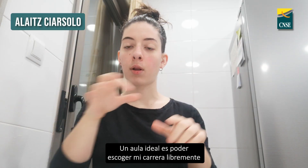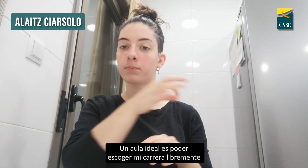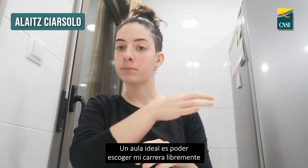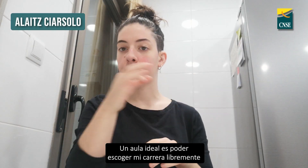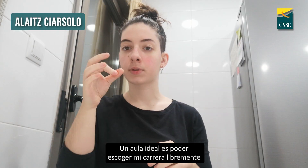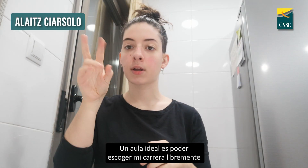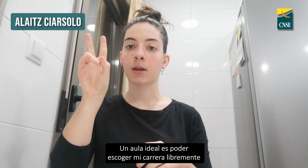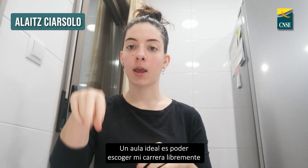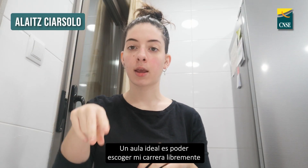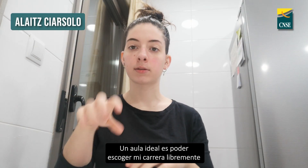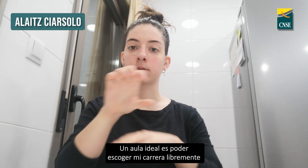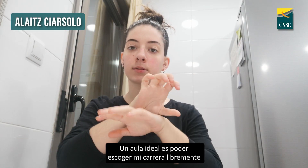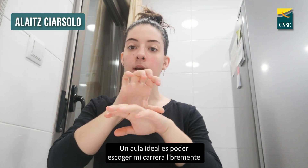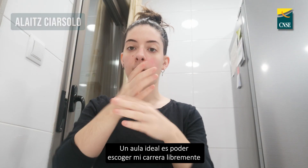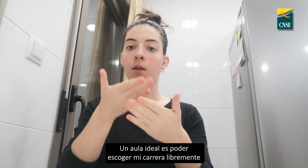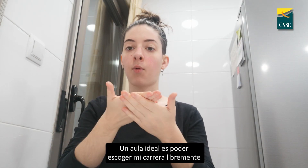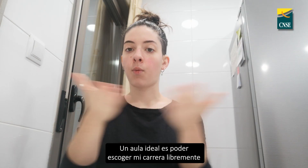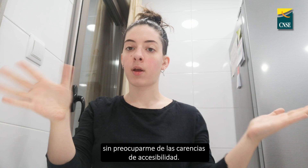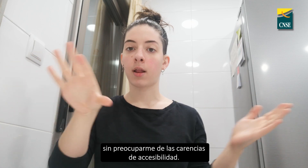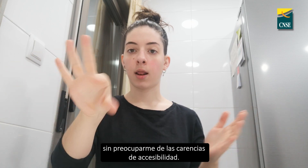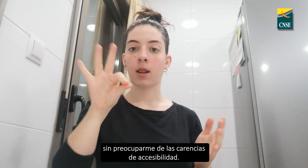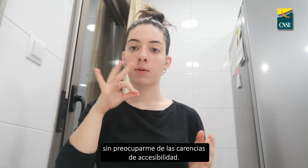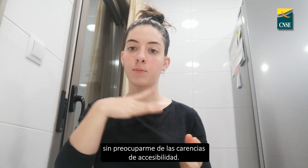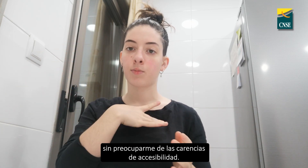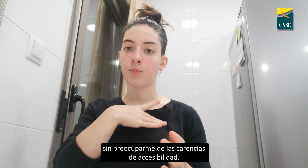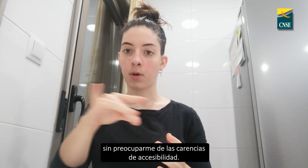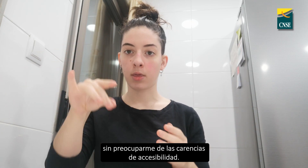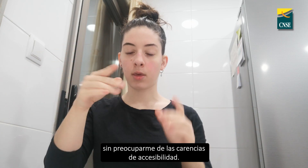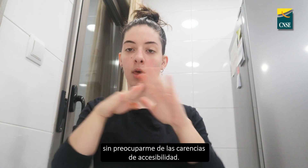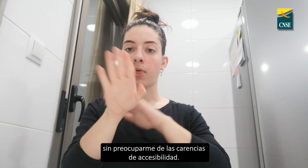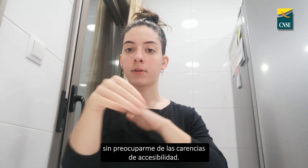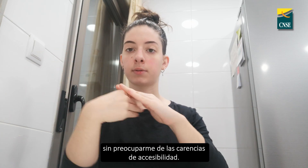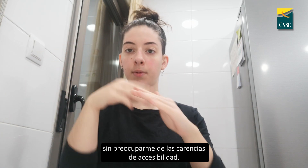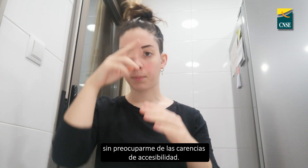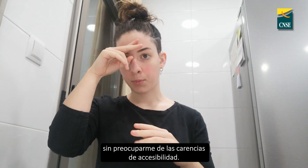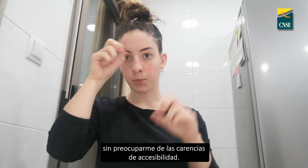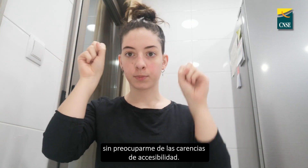Un aula ideal es poder escoger mi carrera libremente, sin preocuparme de las carencias de accesibilidad.